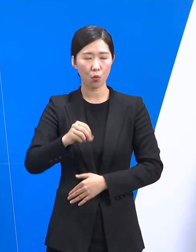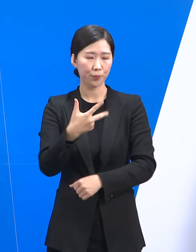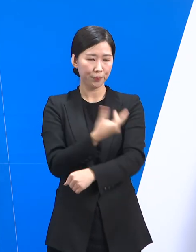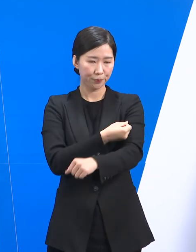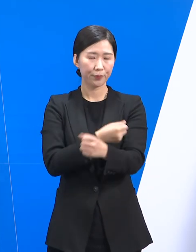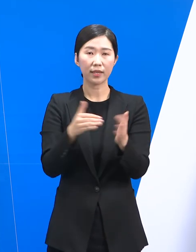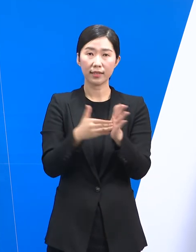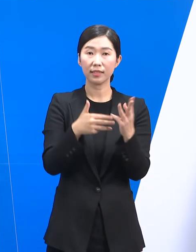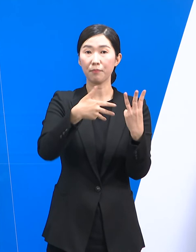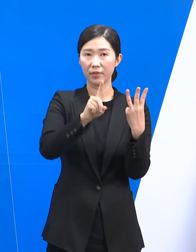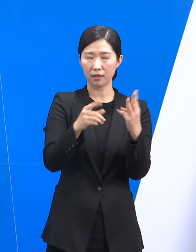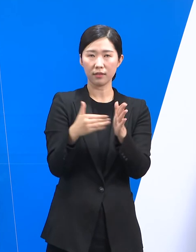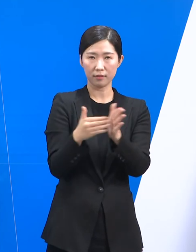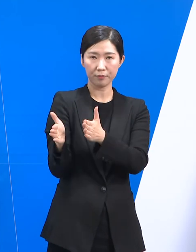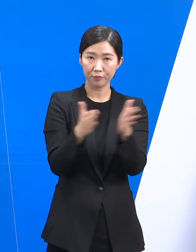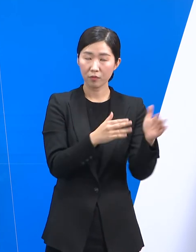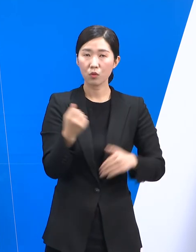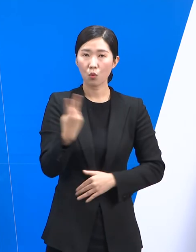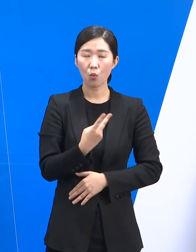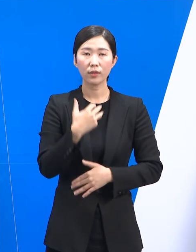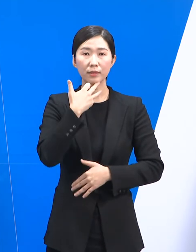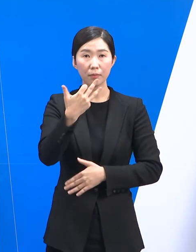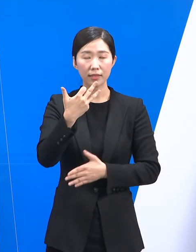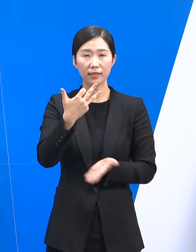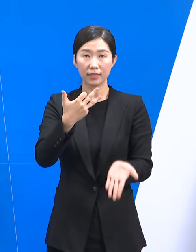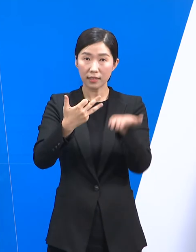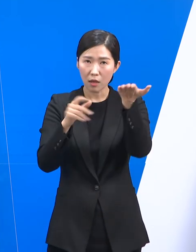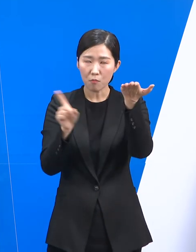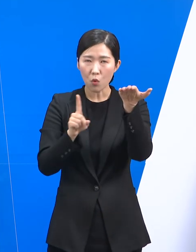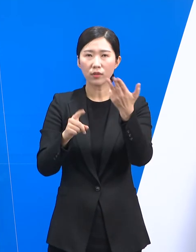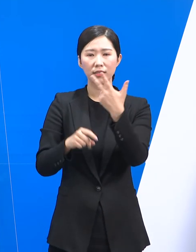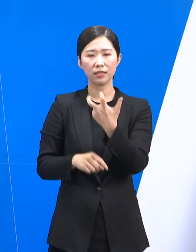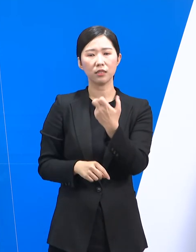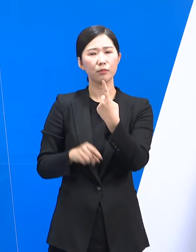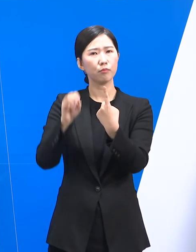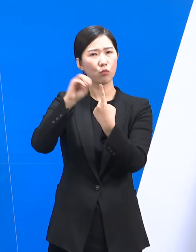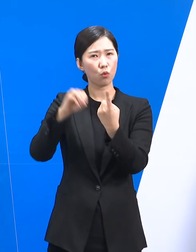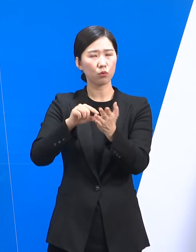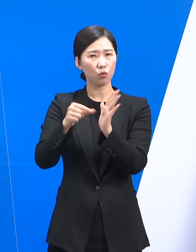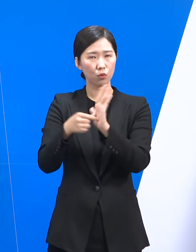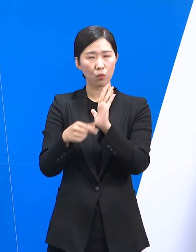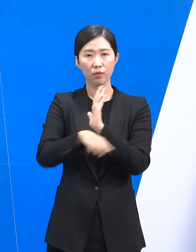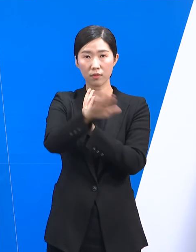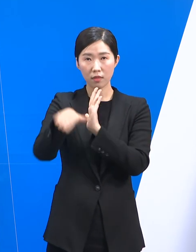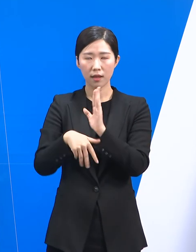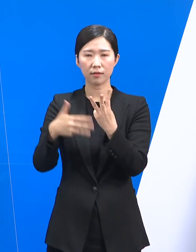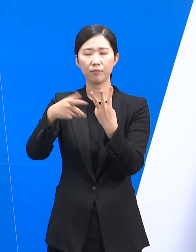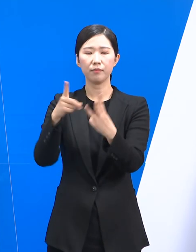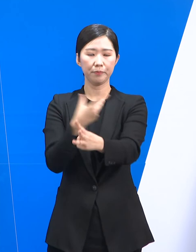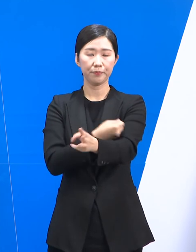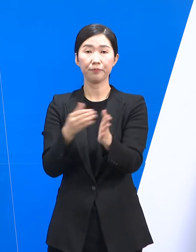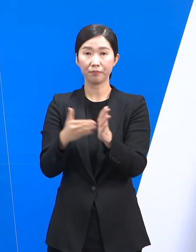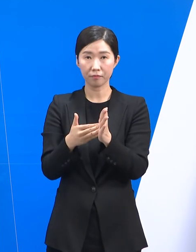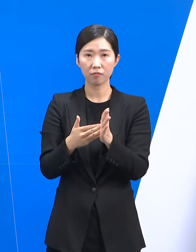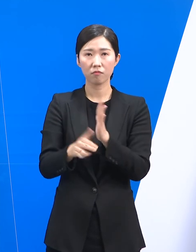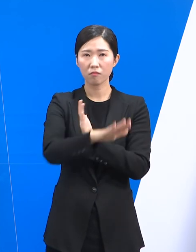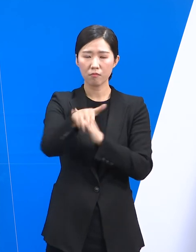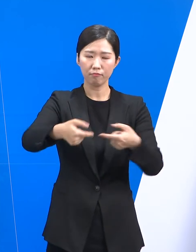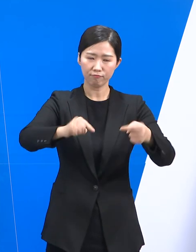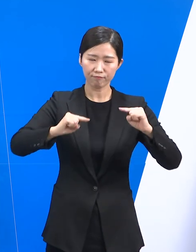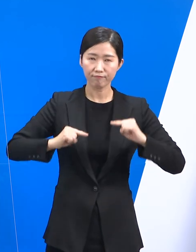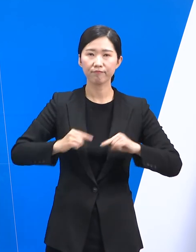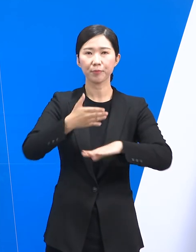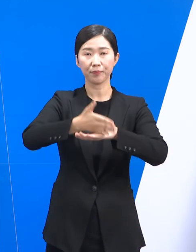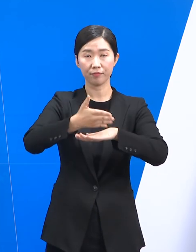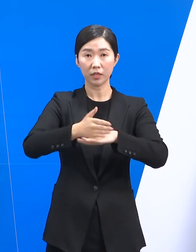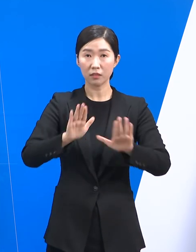접종률은 71%로 많은 도민 여러분들이 3차 접종에 참여해 주셨습니다. 아직 3차